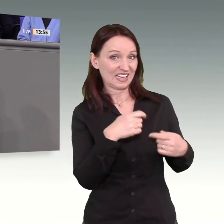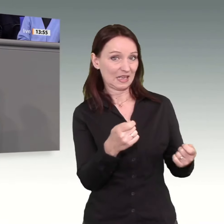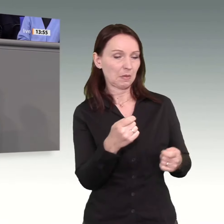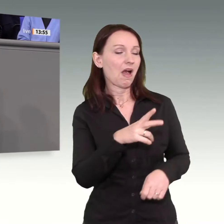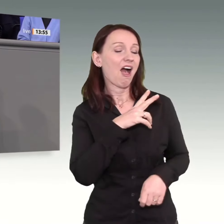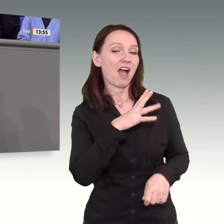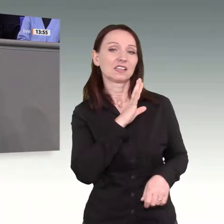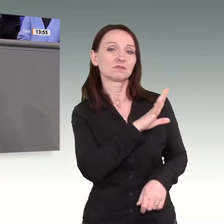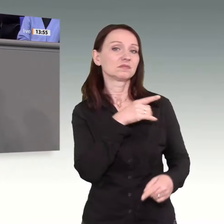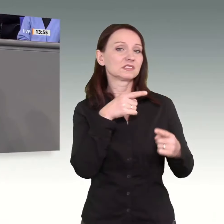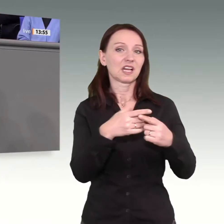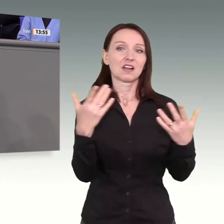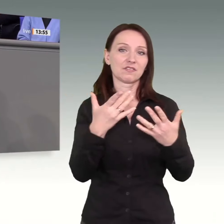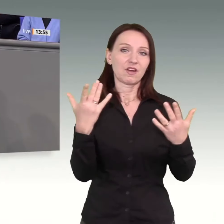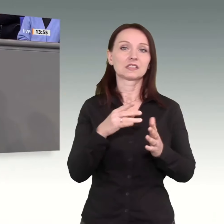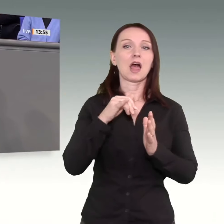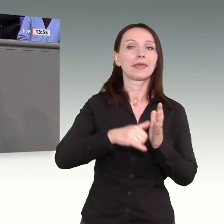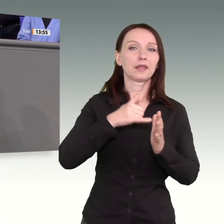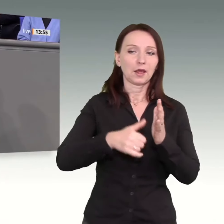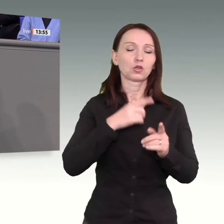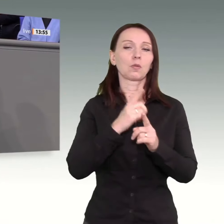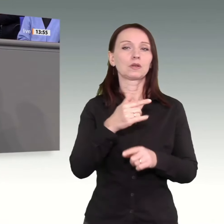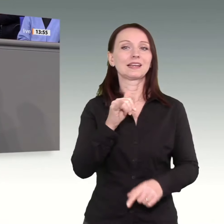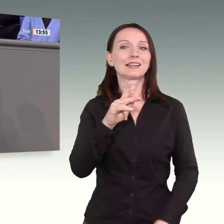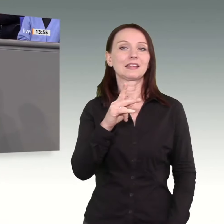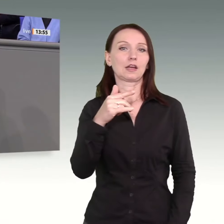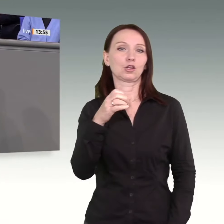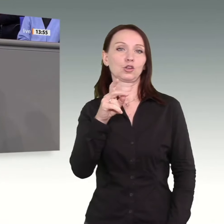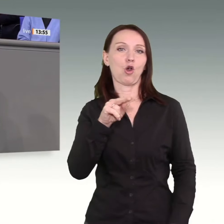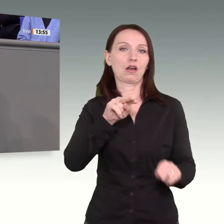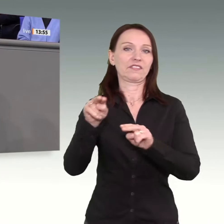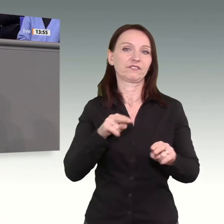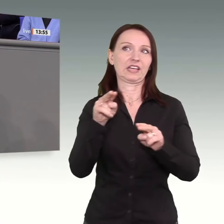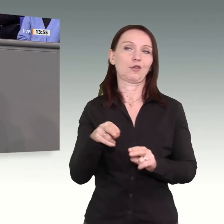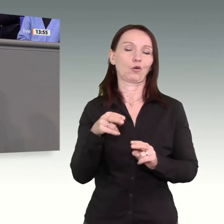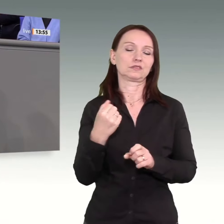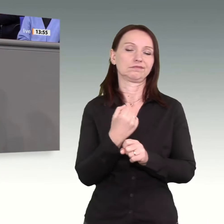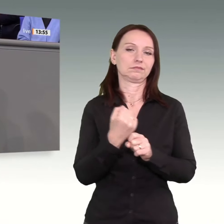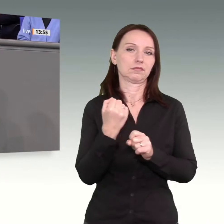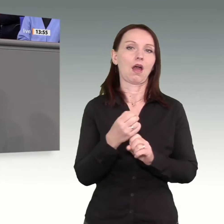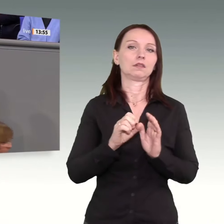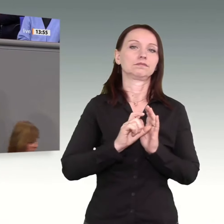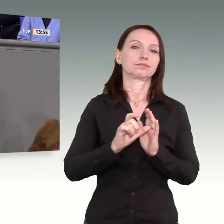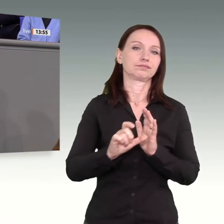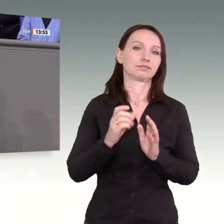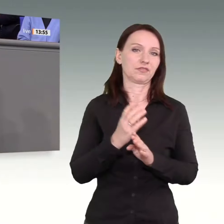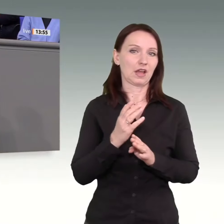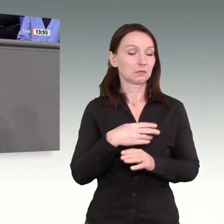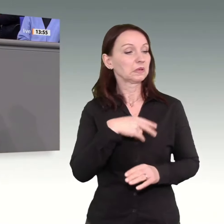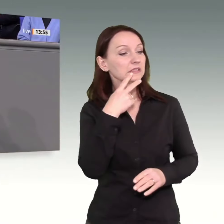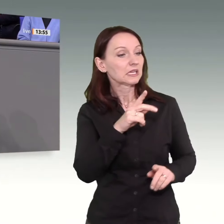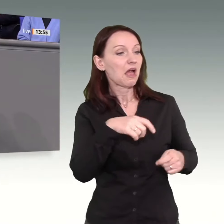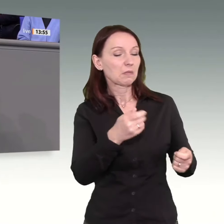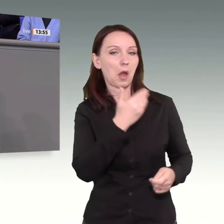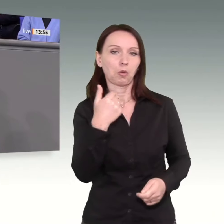ausgerichtet ist, hier YouTube und TikTok-Videos zu produzieren, ja dann wundere ich mich nicht, dass da überhaupt nichts dabei rauskommt.